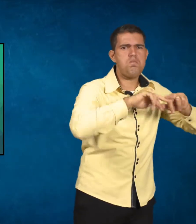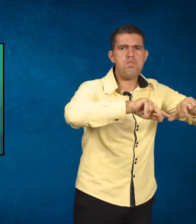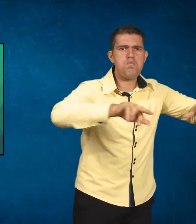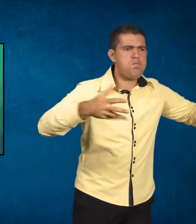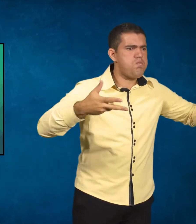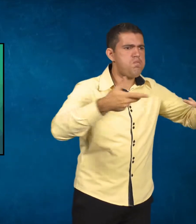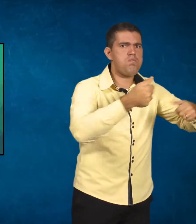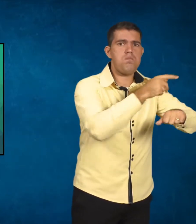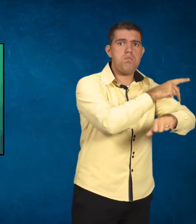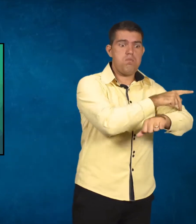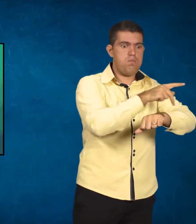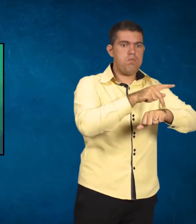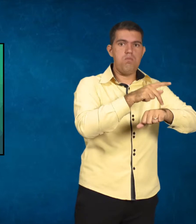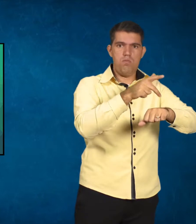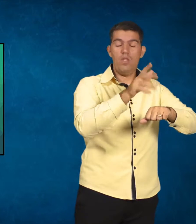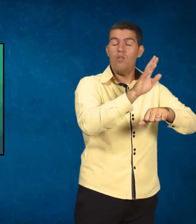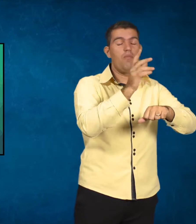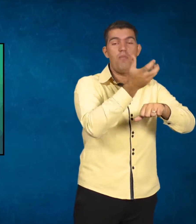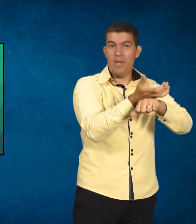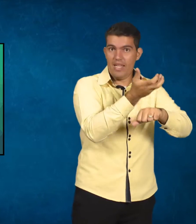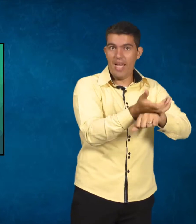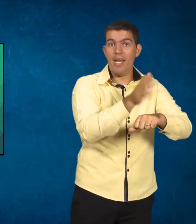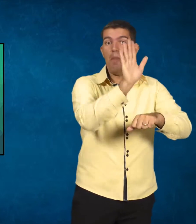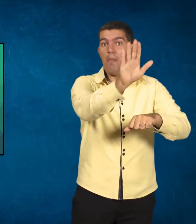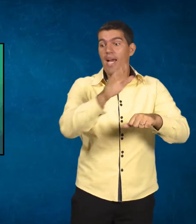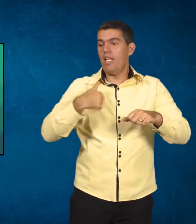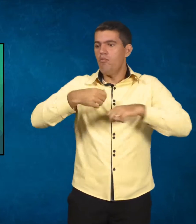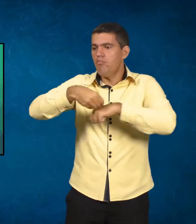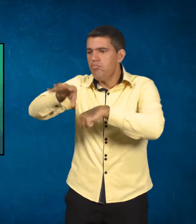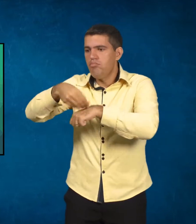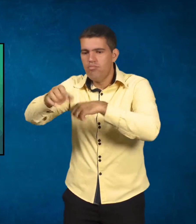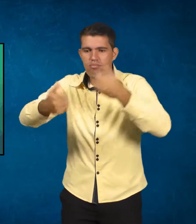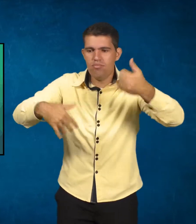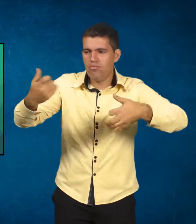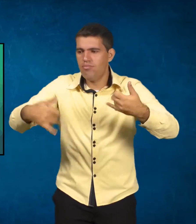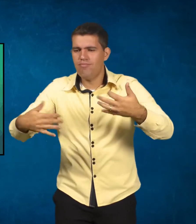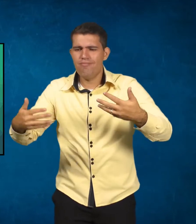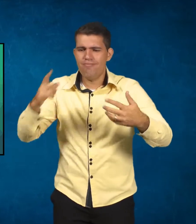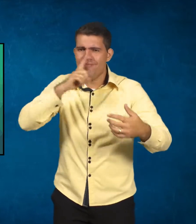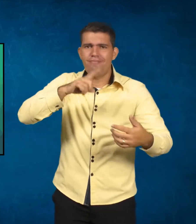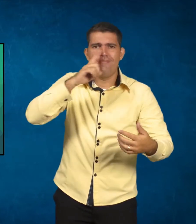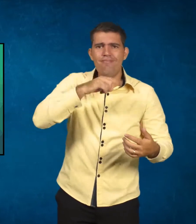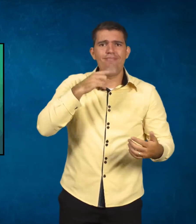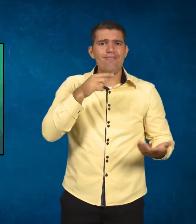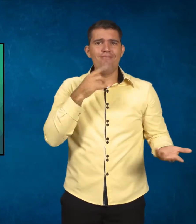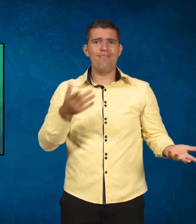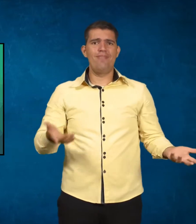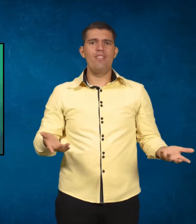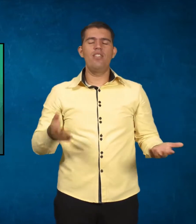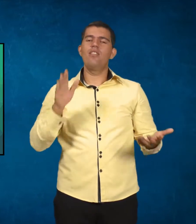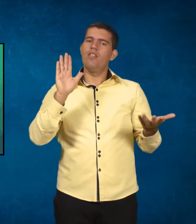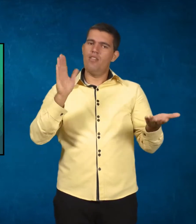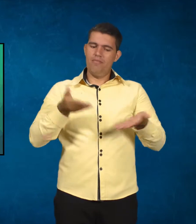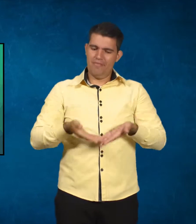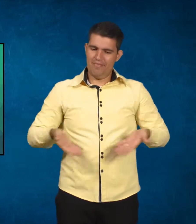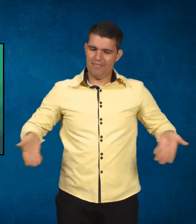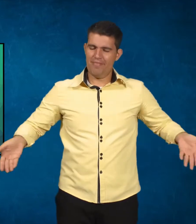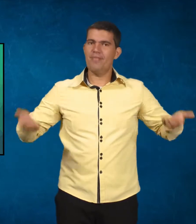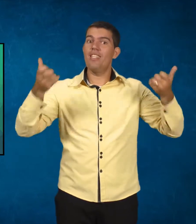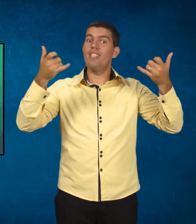não dá conta de passar para o aluno de explicar. Então, Schumann, no texto, ele fala que o professor precisa ter o conhecimento pedagógico do